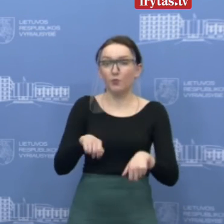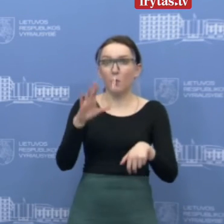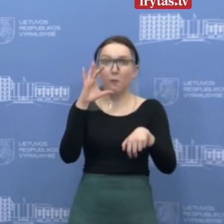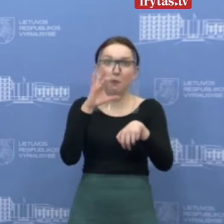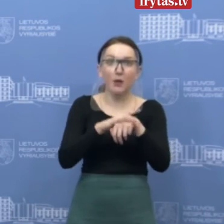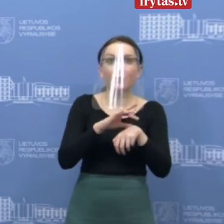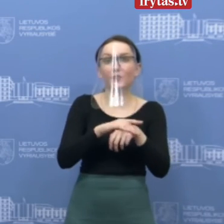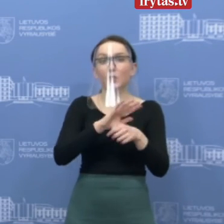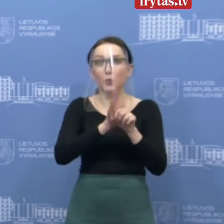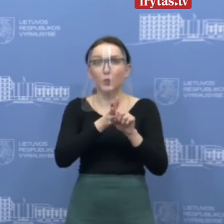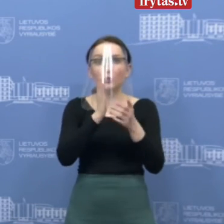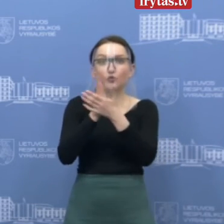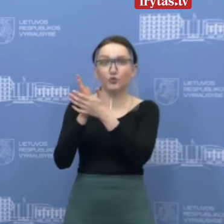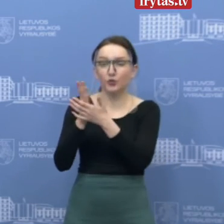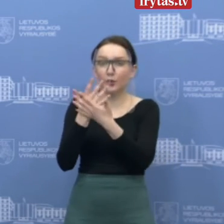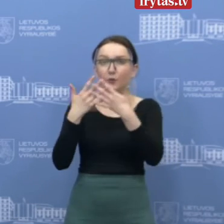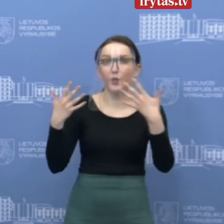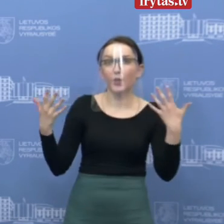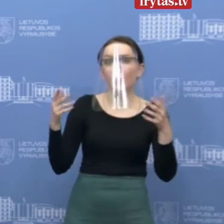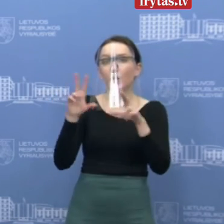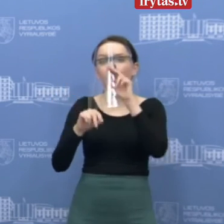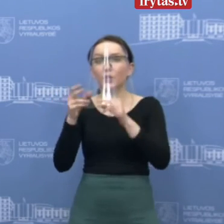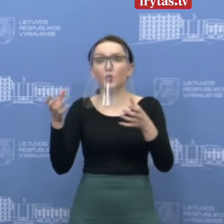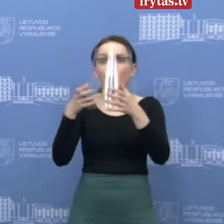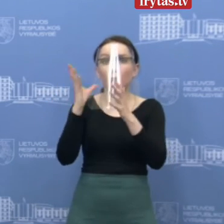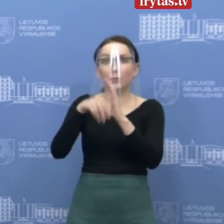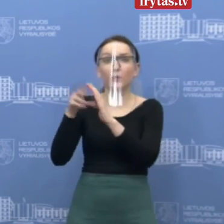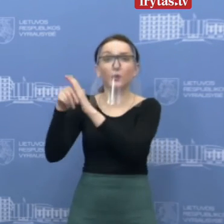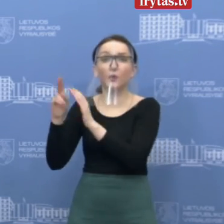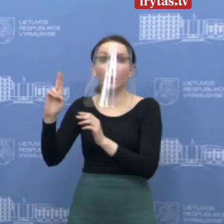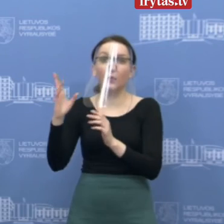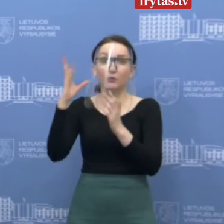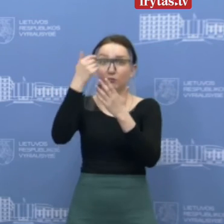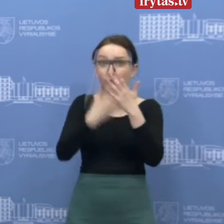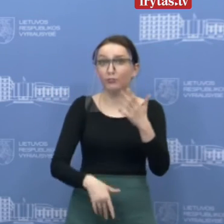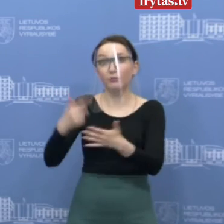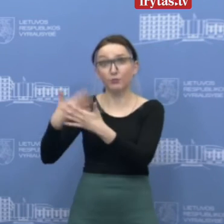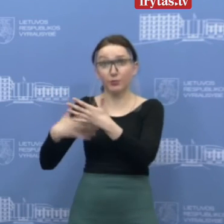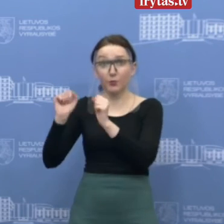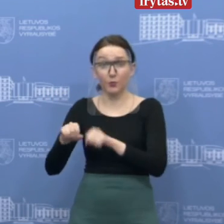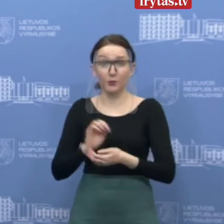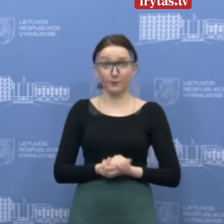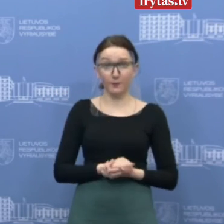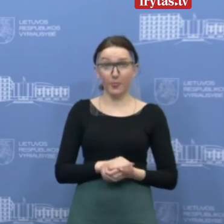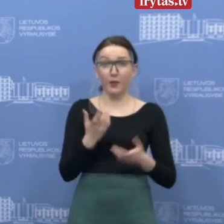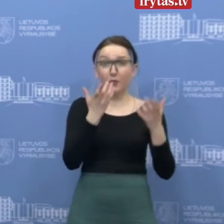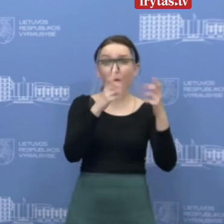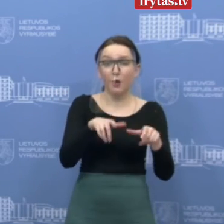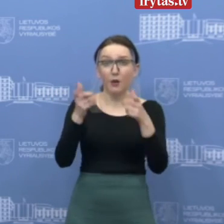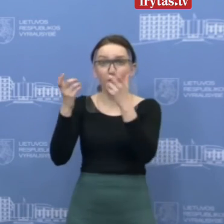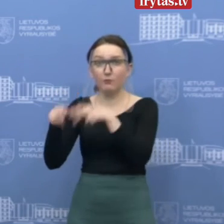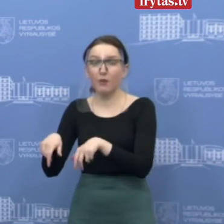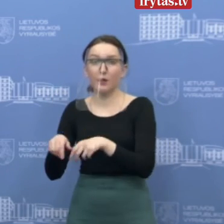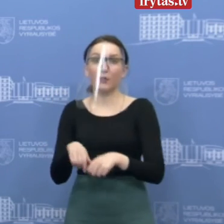patvirtintus atvejus, gali matyti įvairiausias rizikos žmonių šitą prieis ingimą. Tai kiekvienai savi valdybė yra sukurta